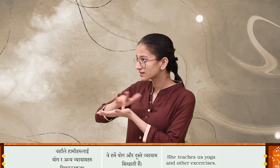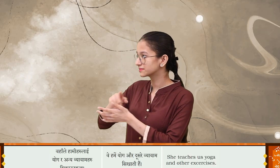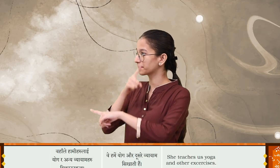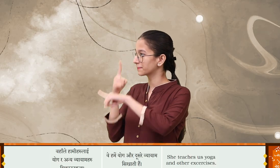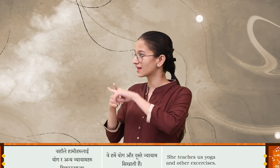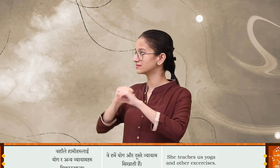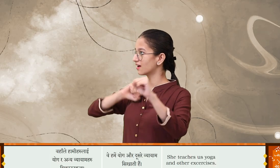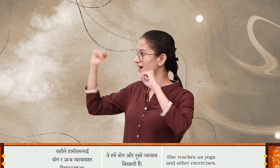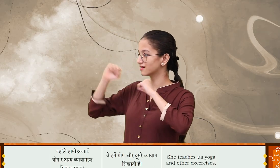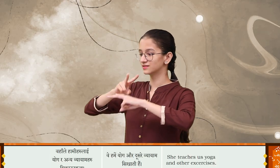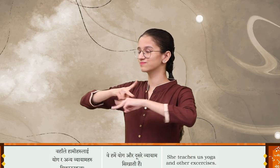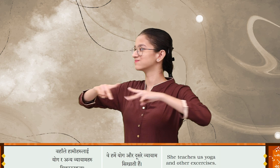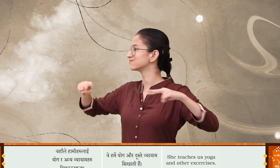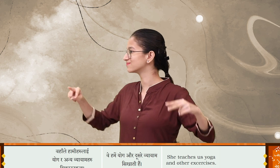अन्ने व्यायाम हरू सिक्षक हुनुँचा?